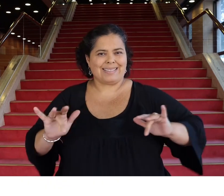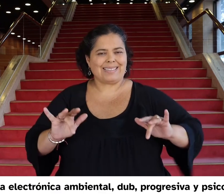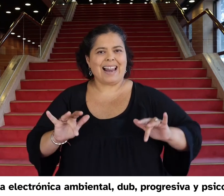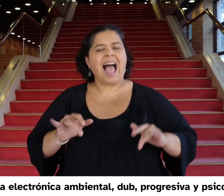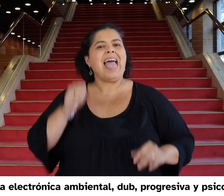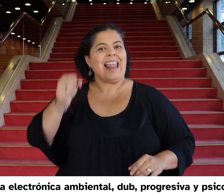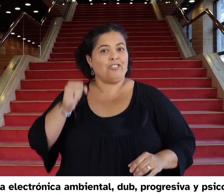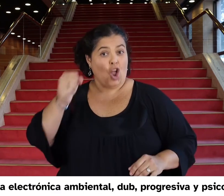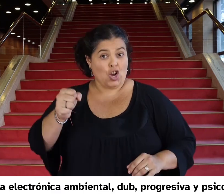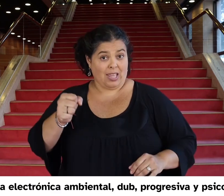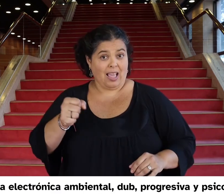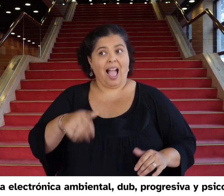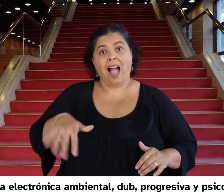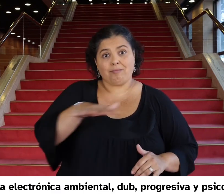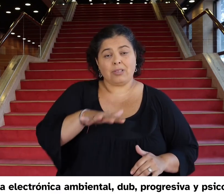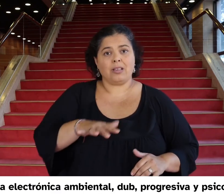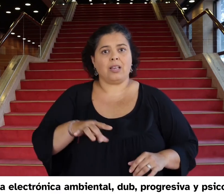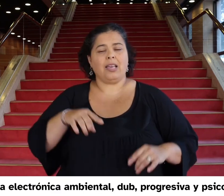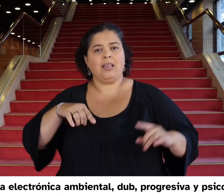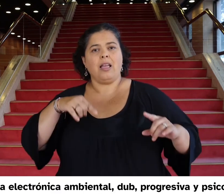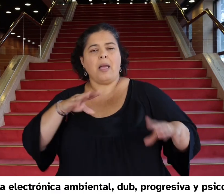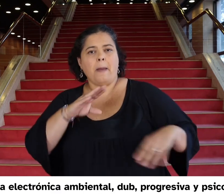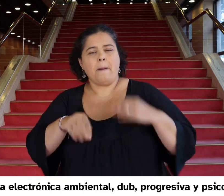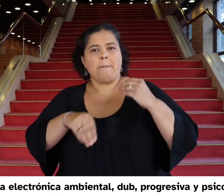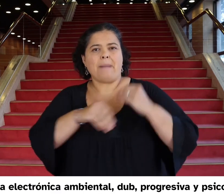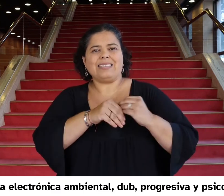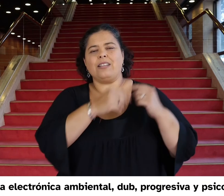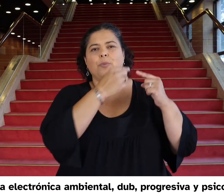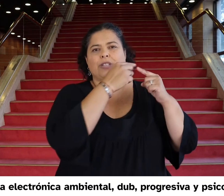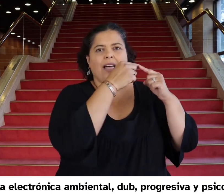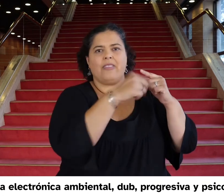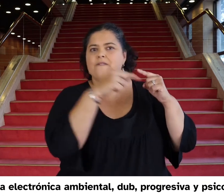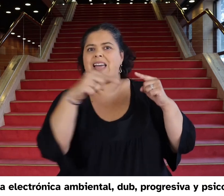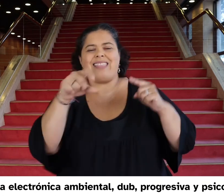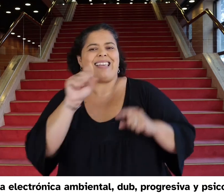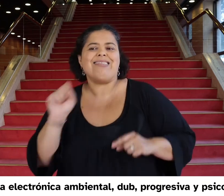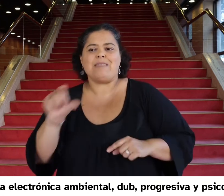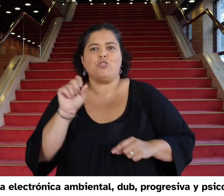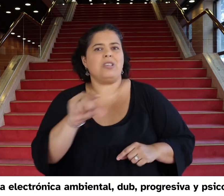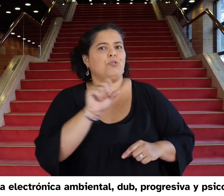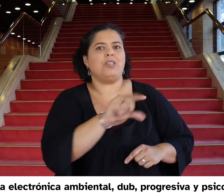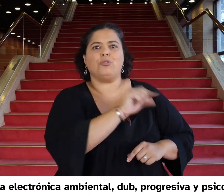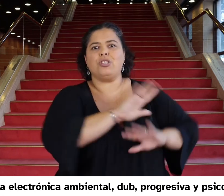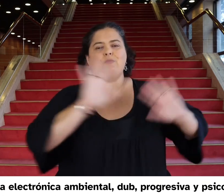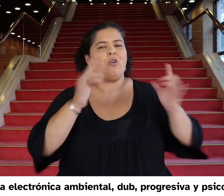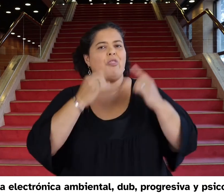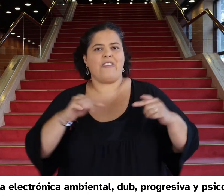progresiva y psicodélica, de artistas europeos, sudafricanos, estadounidenses y asiáticos.